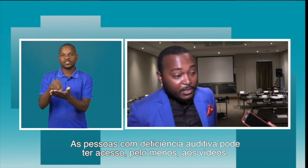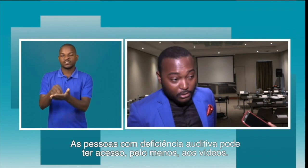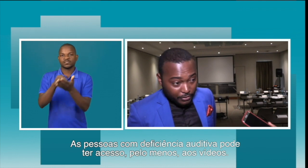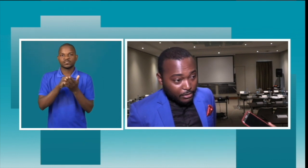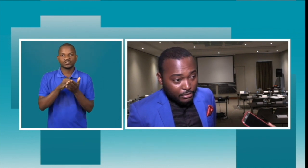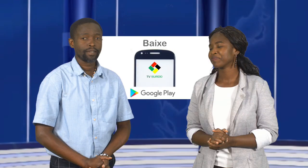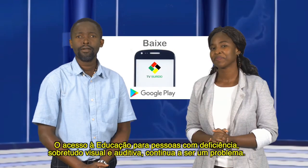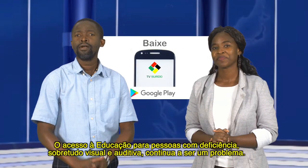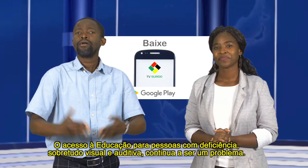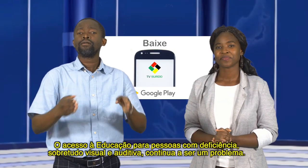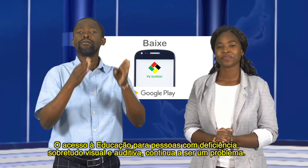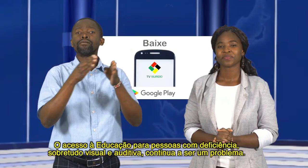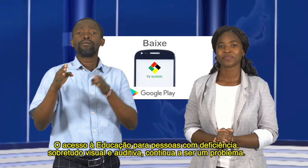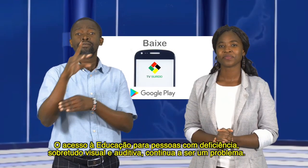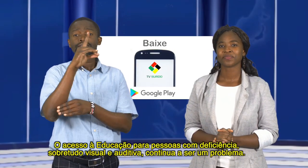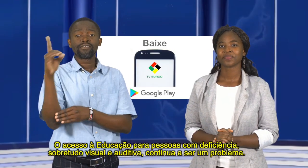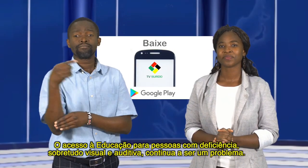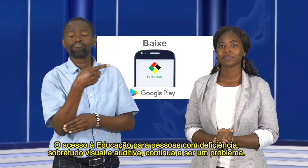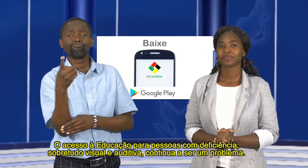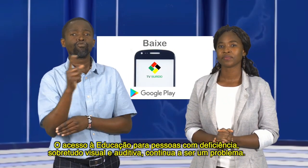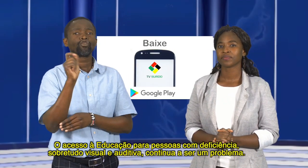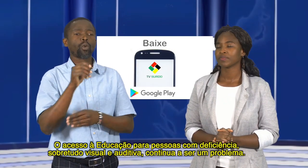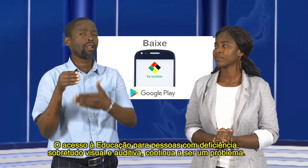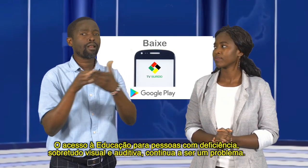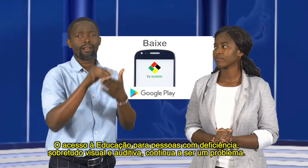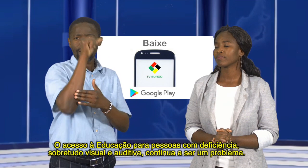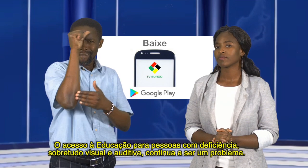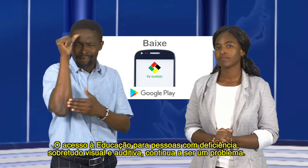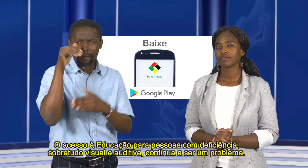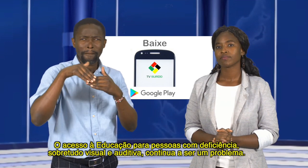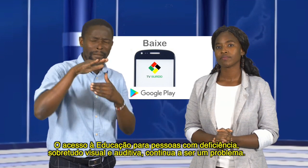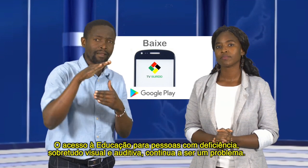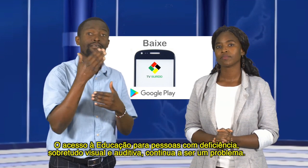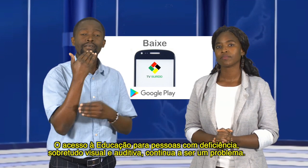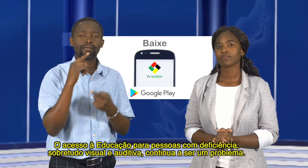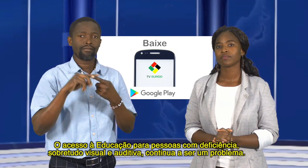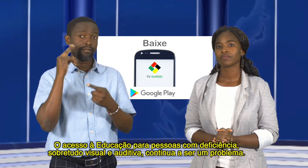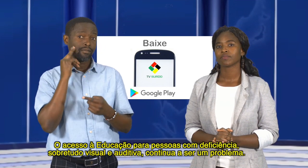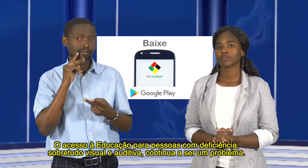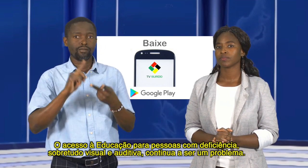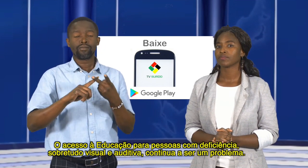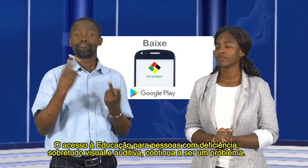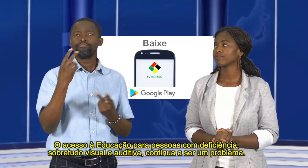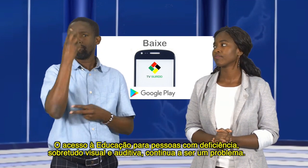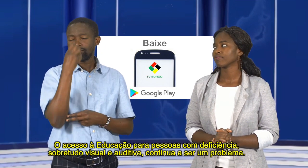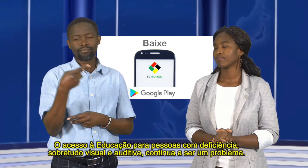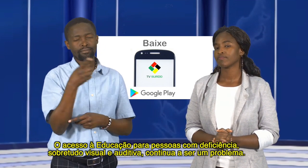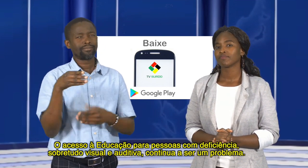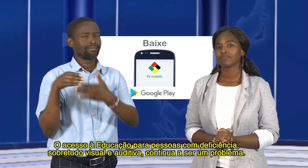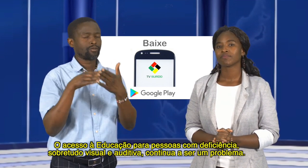menos aos vídeos. O acesso à educação para pessoas com deficiência, sobretudo visual e auditiva, continua a ser